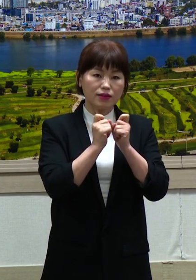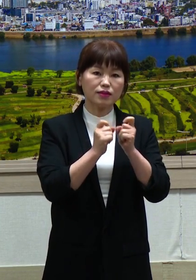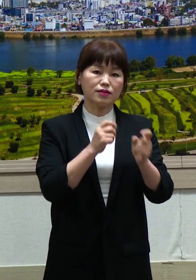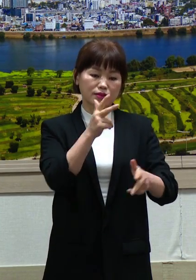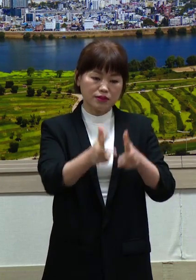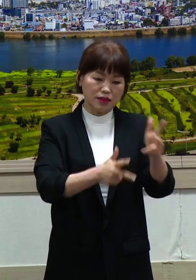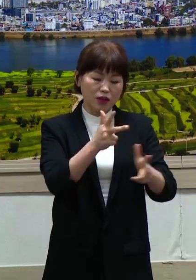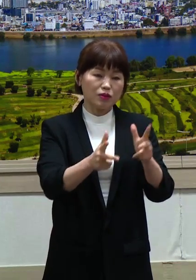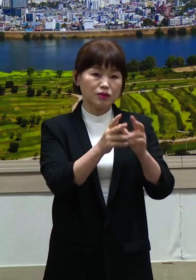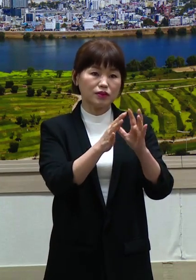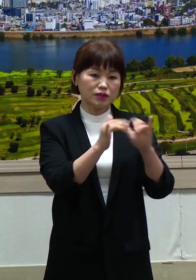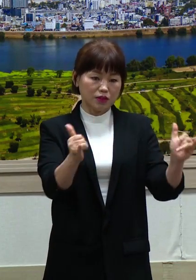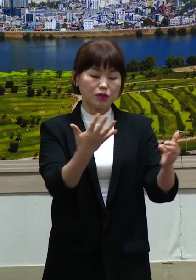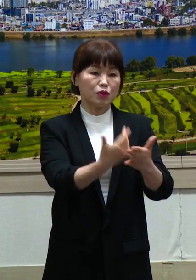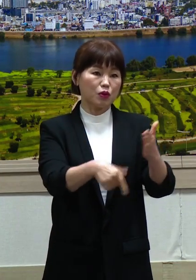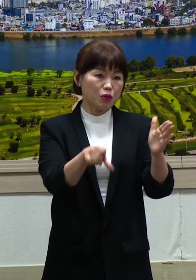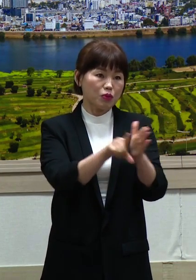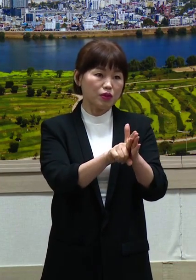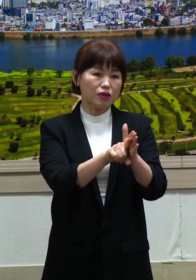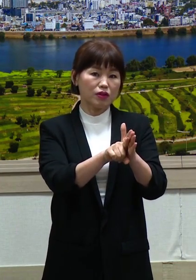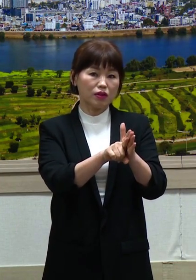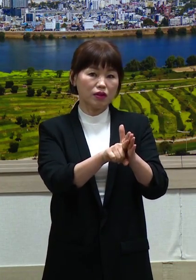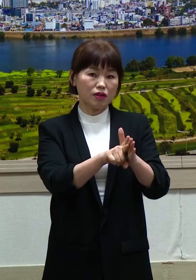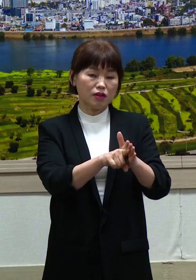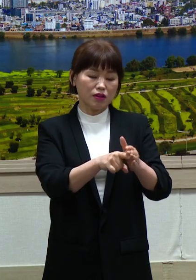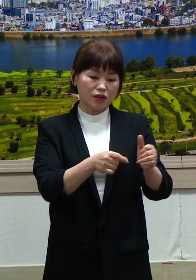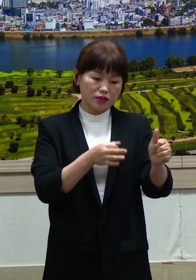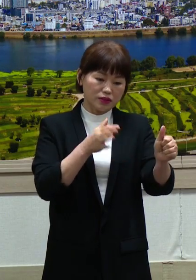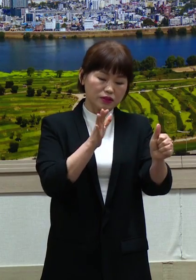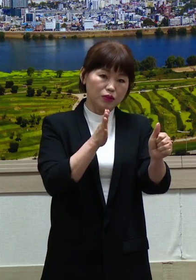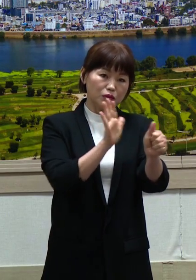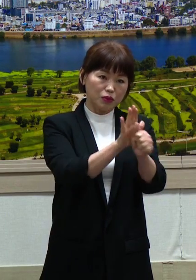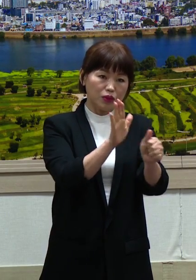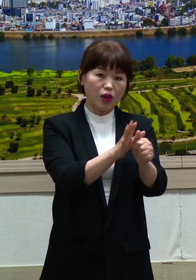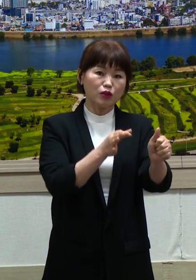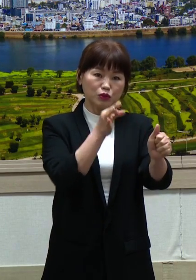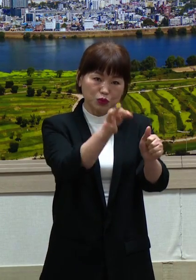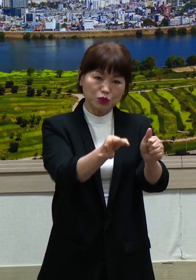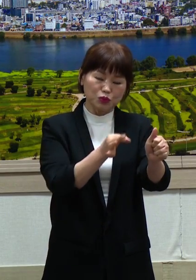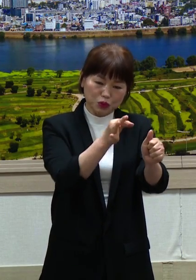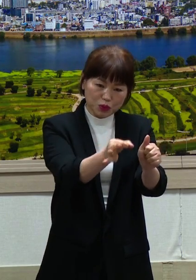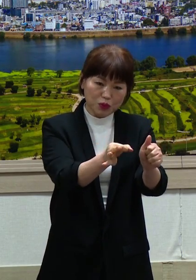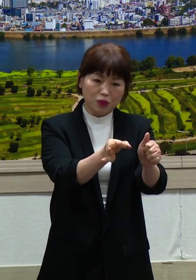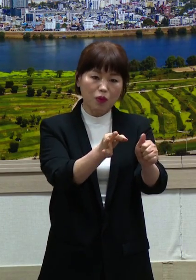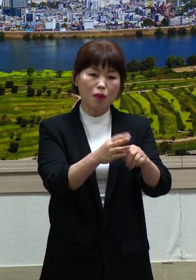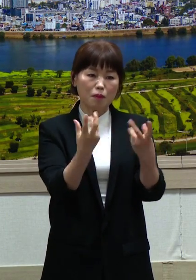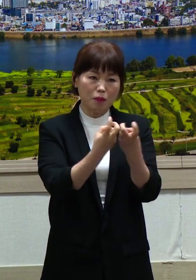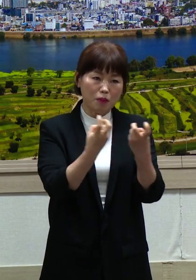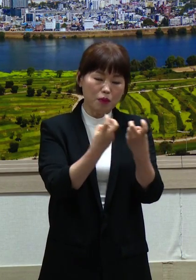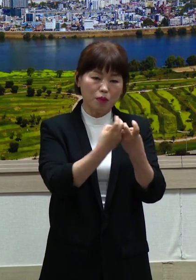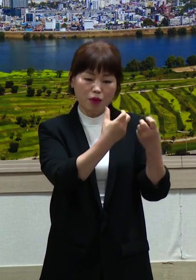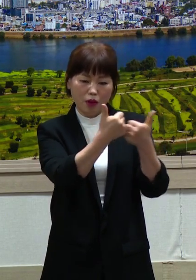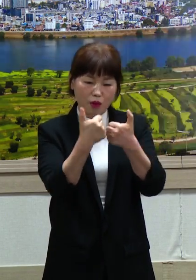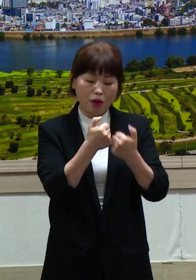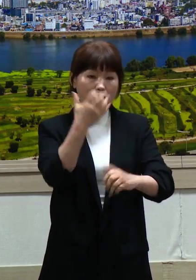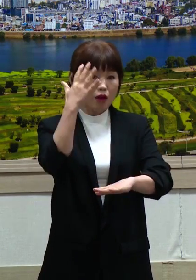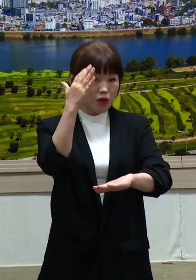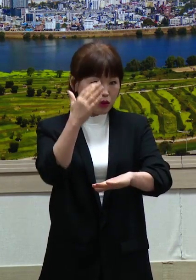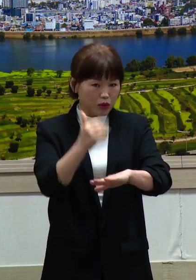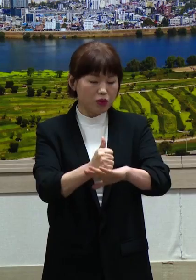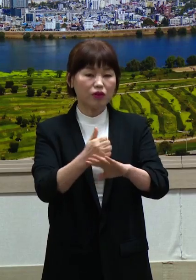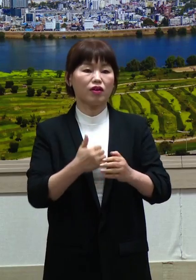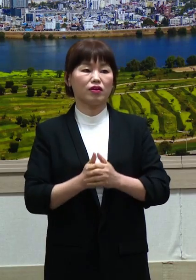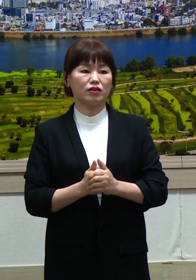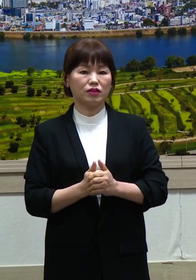지속적으로 논의하여 왔으며 그 결과 사회적 거리 두기 2.5단계로 피해를